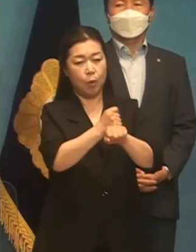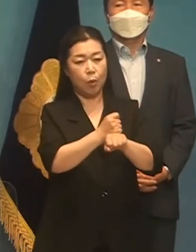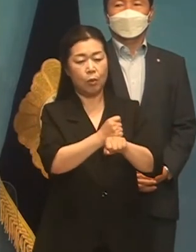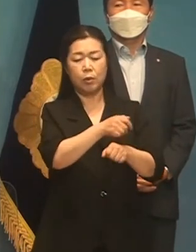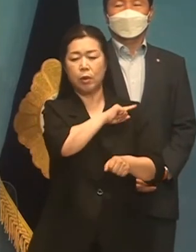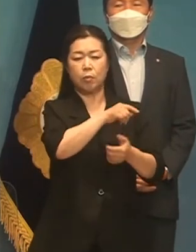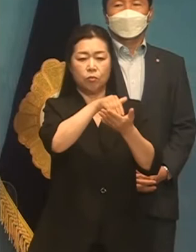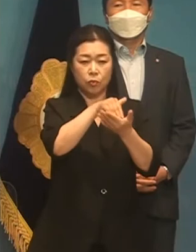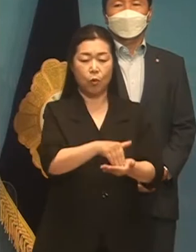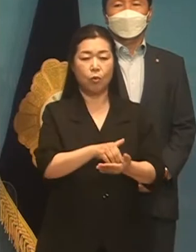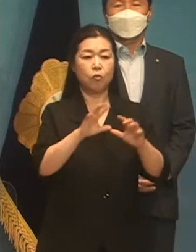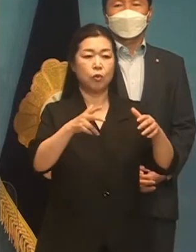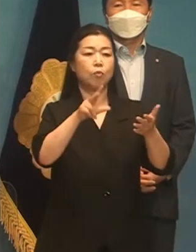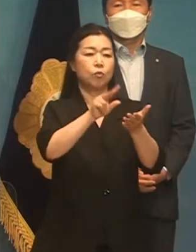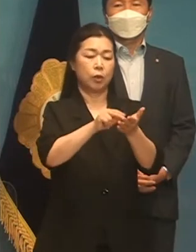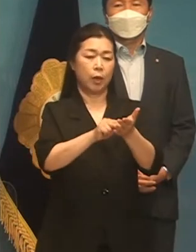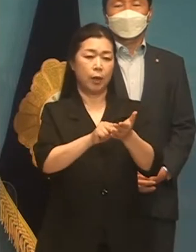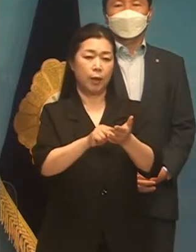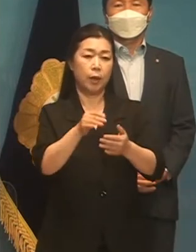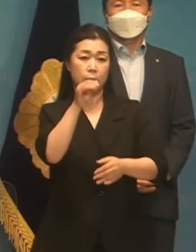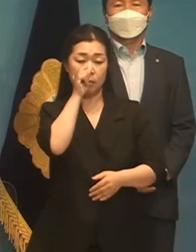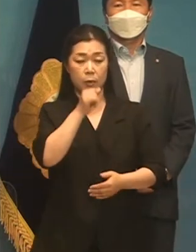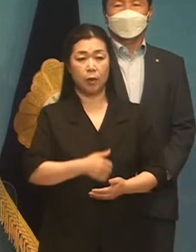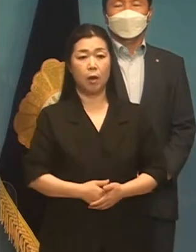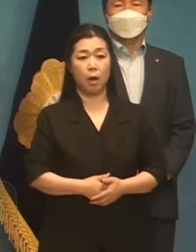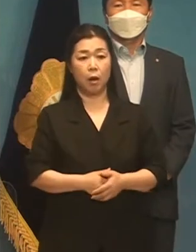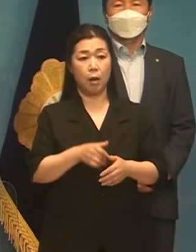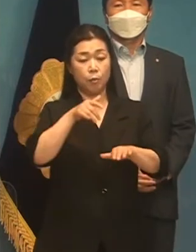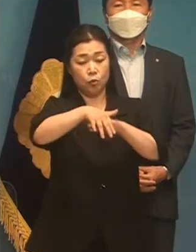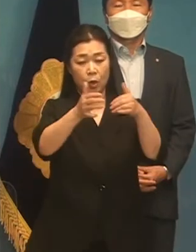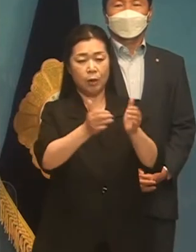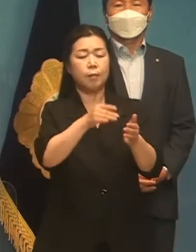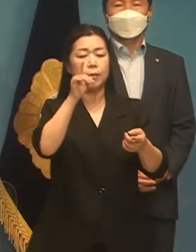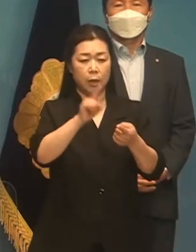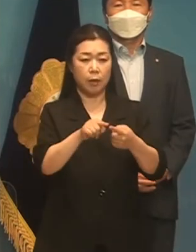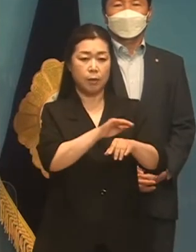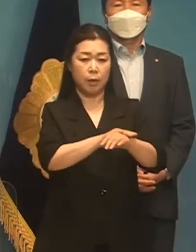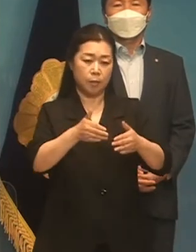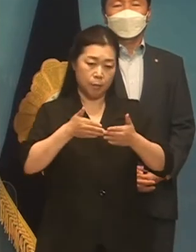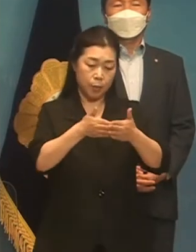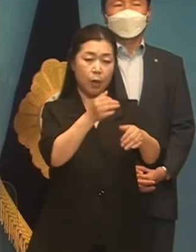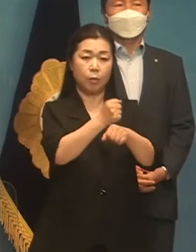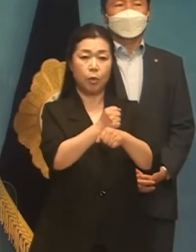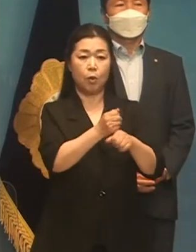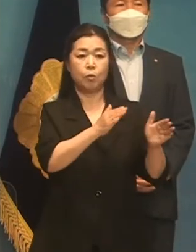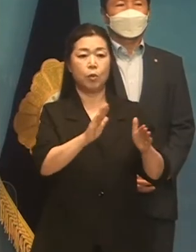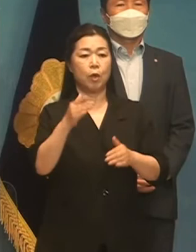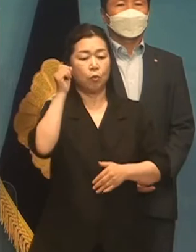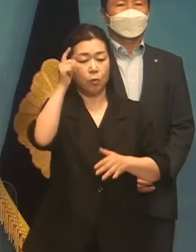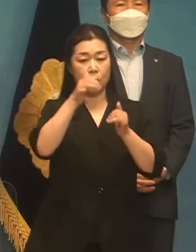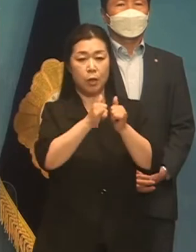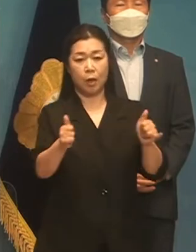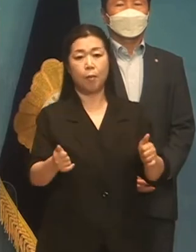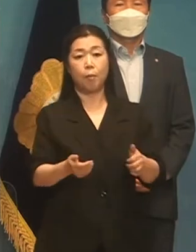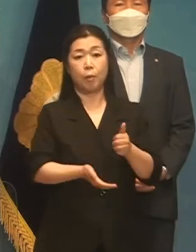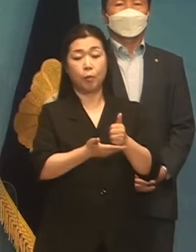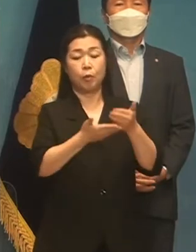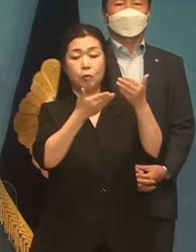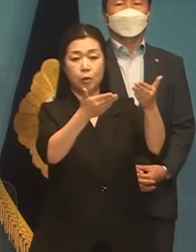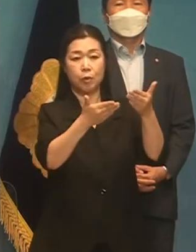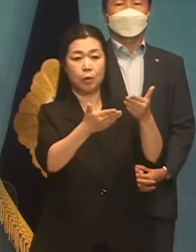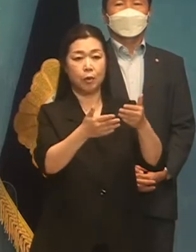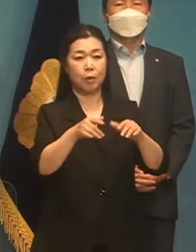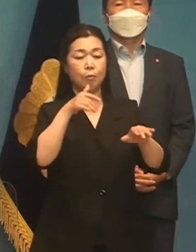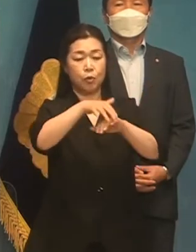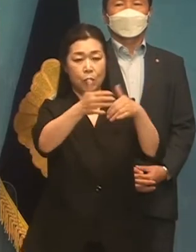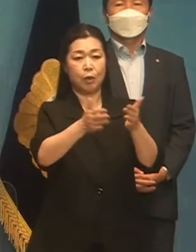국정마대가 기다리고 있습니다. 민주당답게 돌파해야 하는 준비된 보고를 내세워 유용하고 든든한 민주당 경부의 시대를